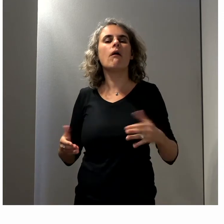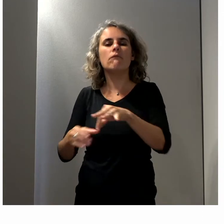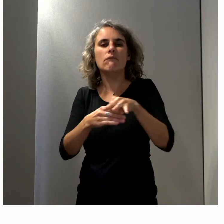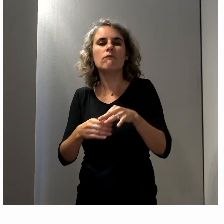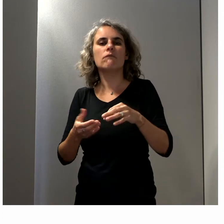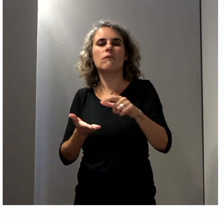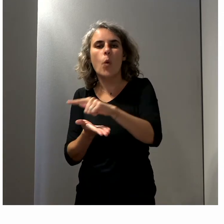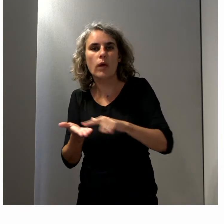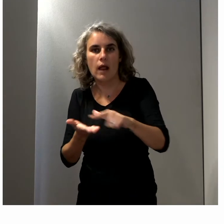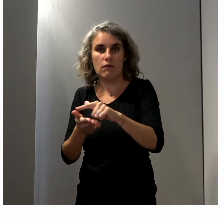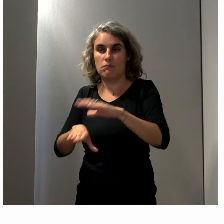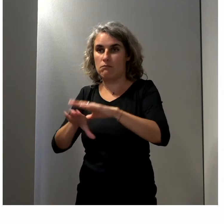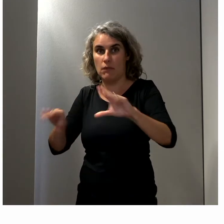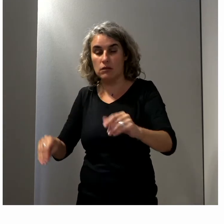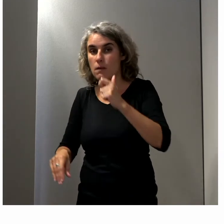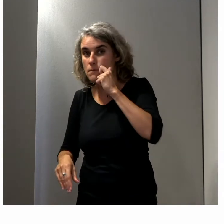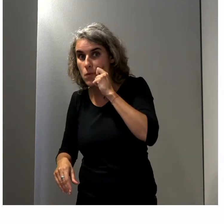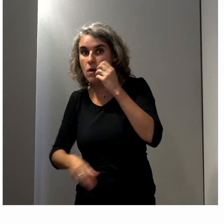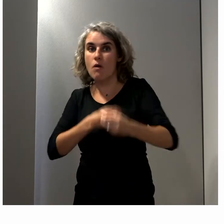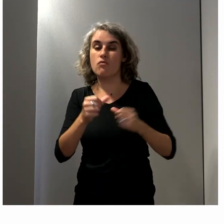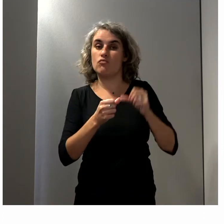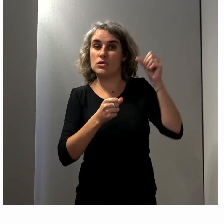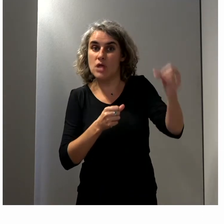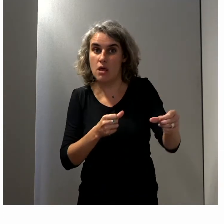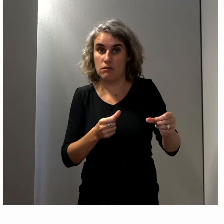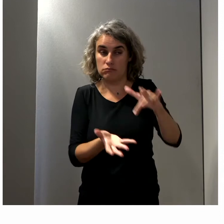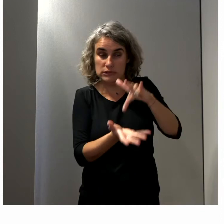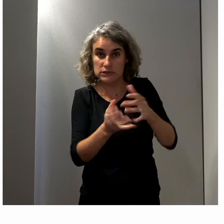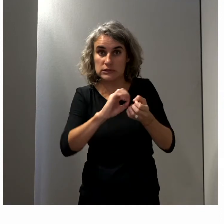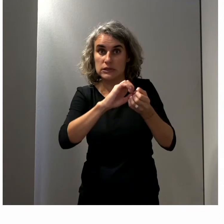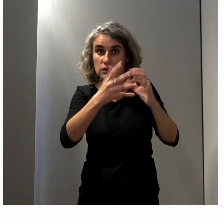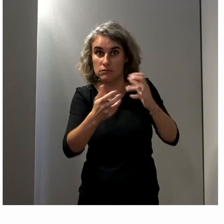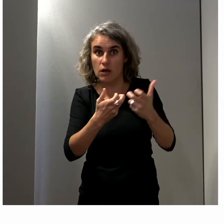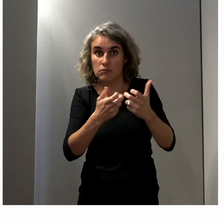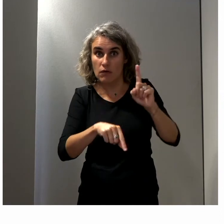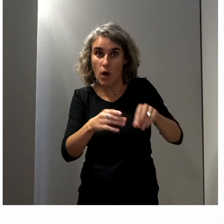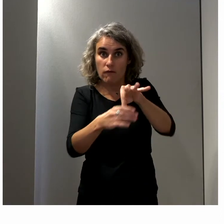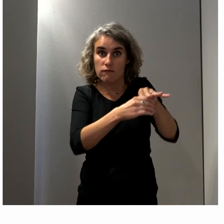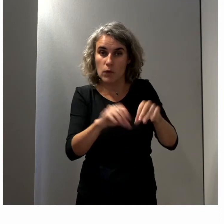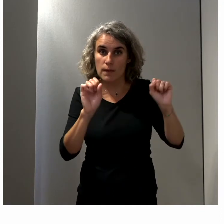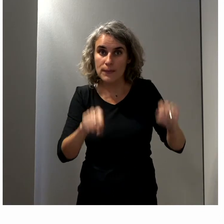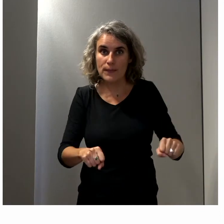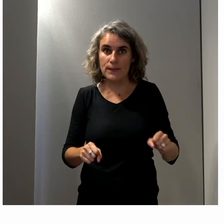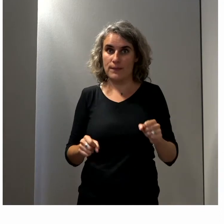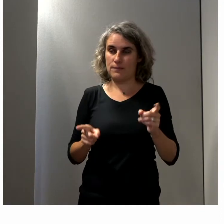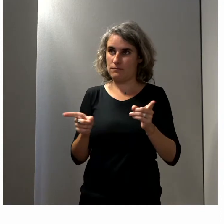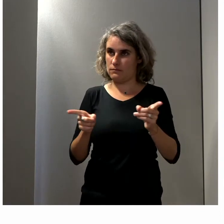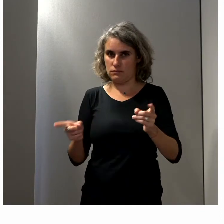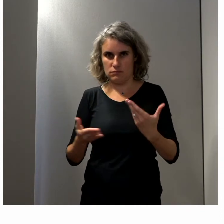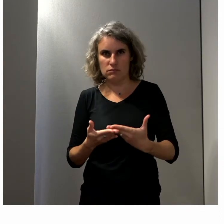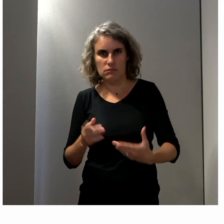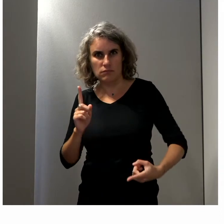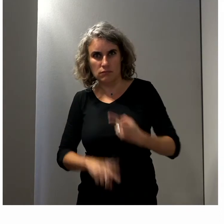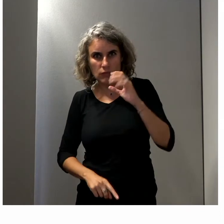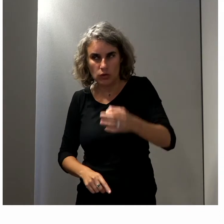locales, qu'elles soient en présentiel ou en numérique, sur les plateformes locales de consultations. Eh bien, on voit qu'on a un enjeu